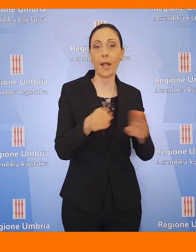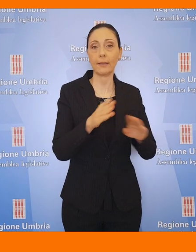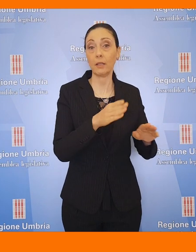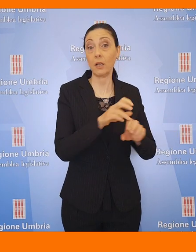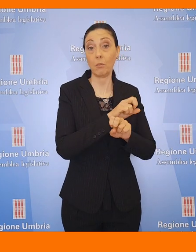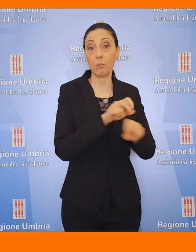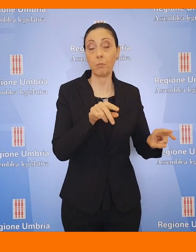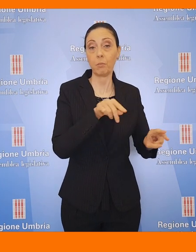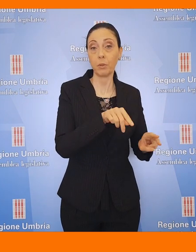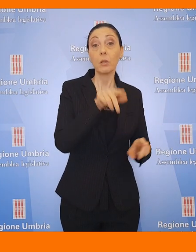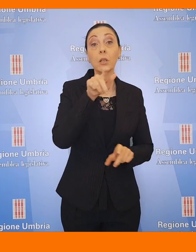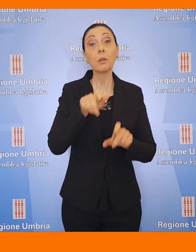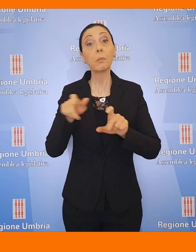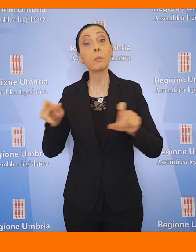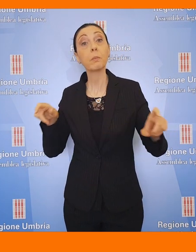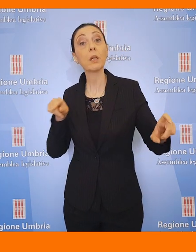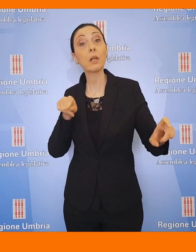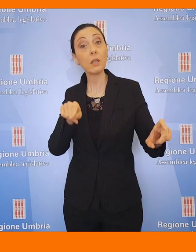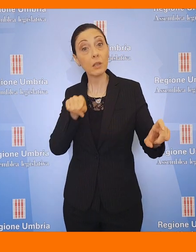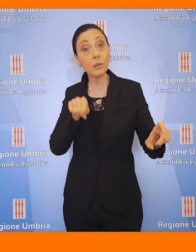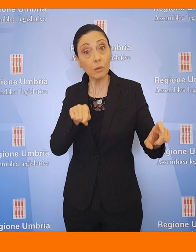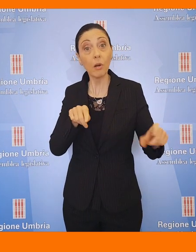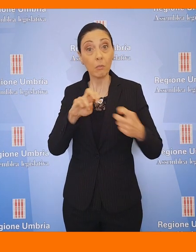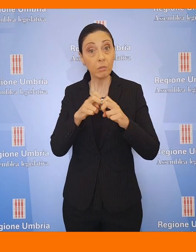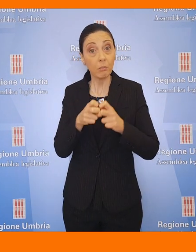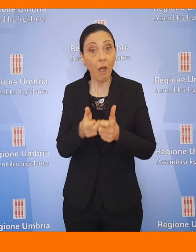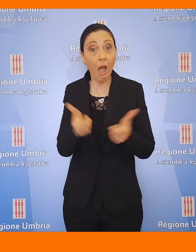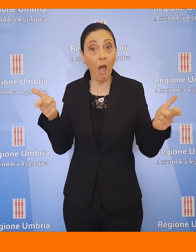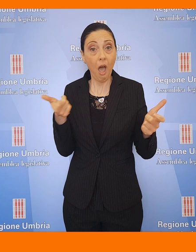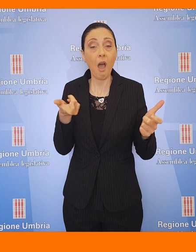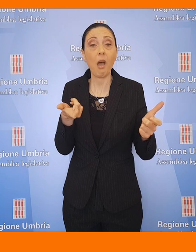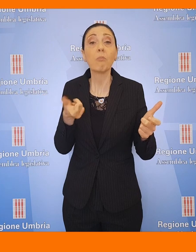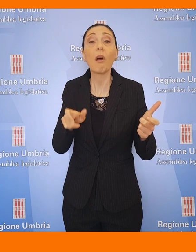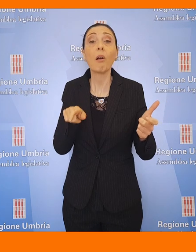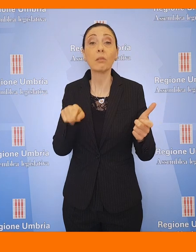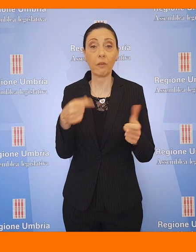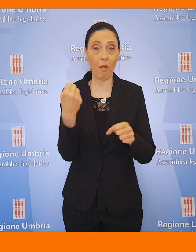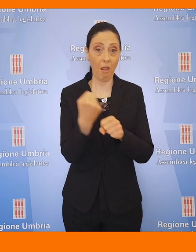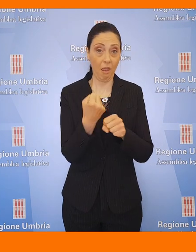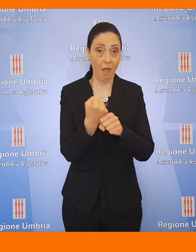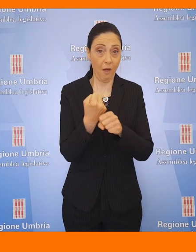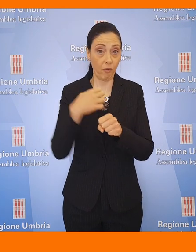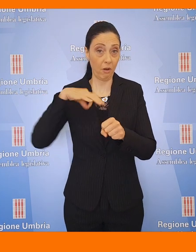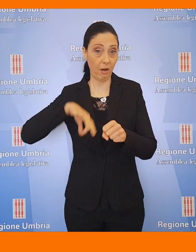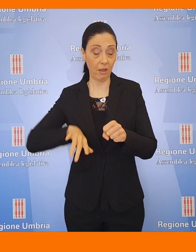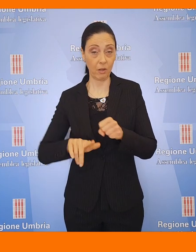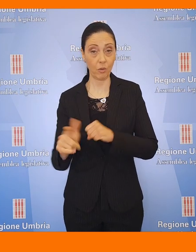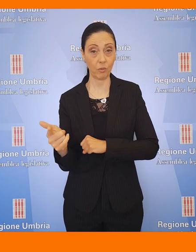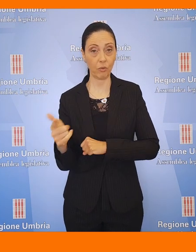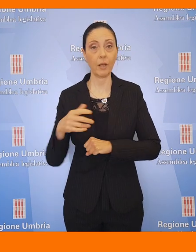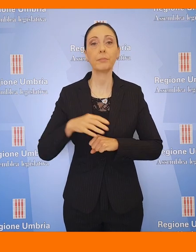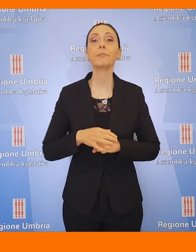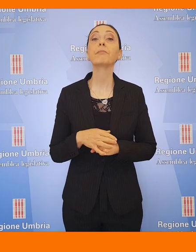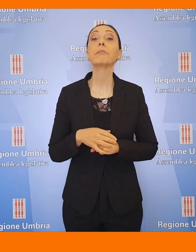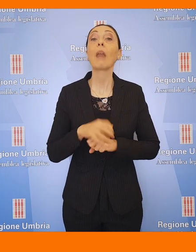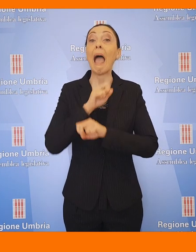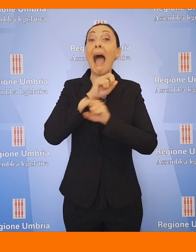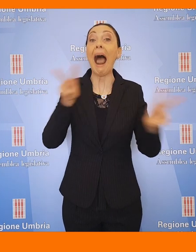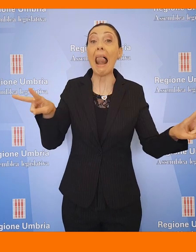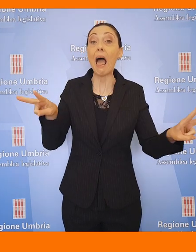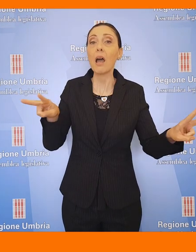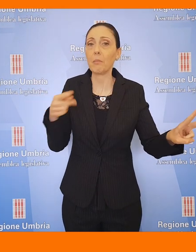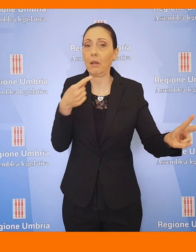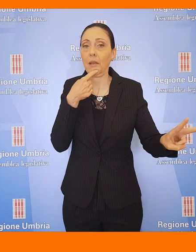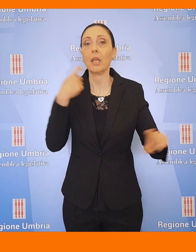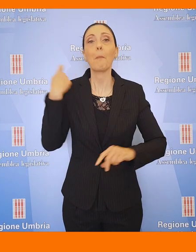la cassa integrazione e dunque il livello di sofferenza delle persone sarà più ampio per la mancanza di lavoro e di reddito. L'allarme è